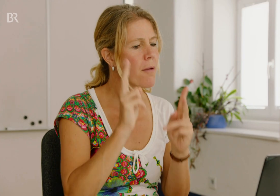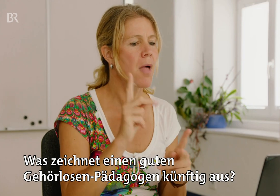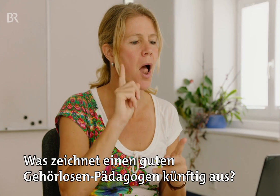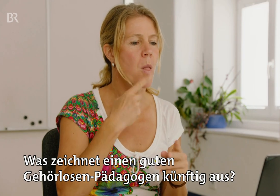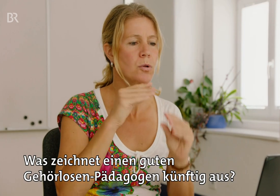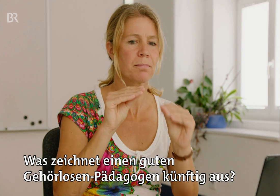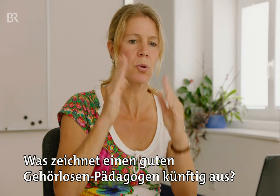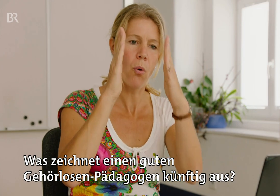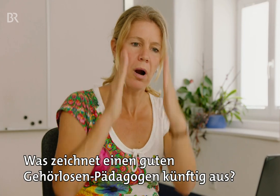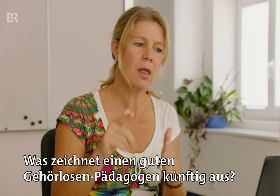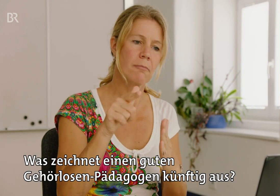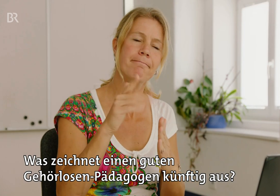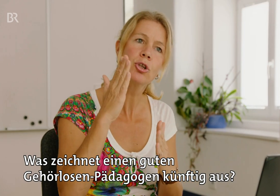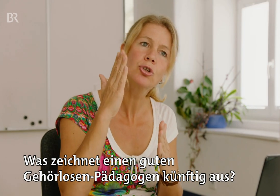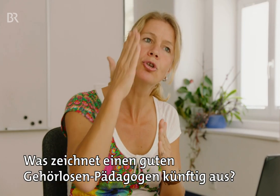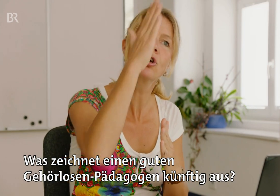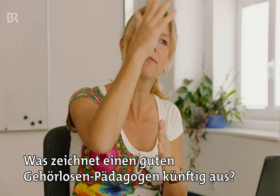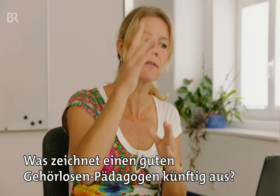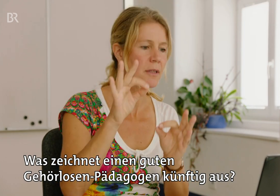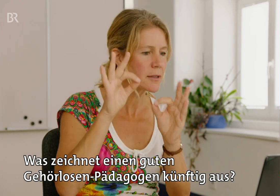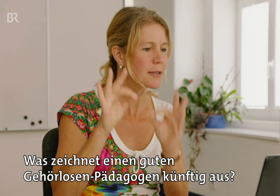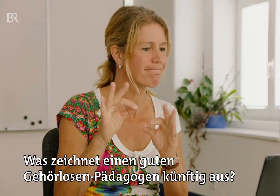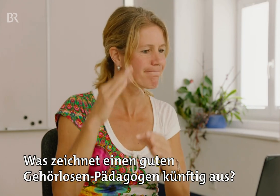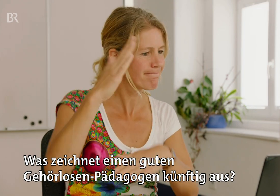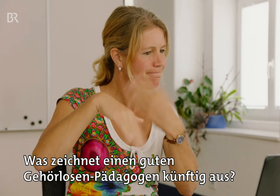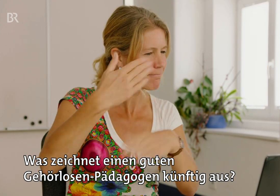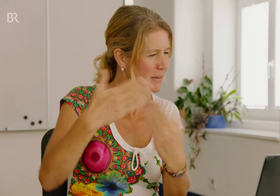Was zeichnet einen guten Gehörlosenpädagogen künftig aus?